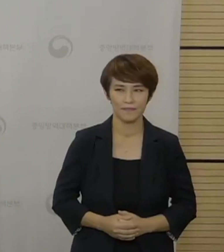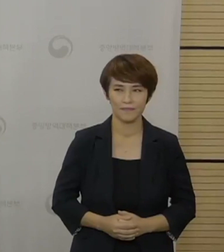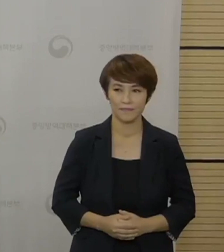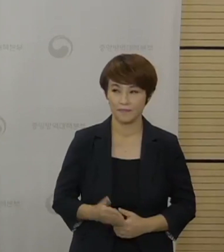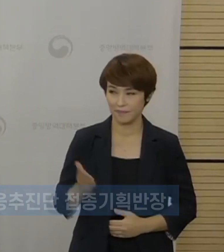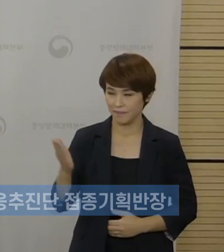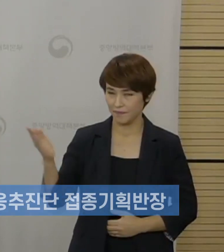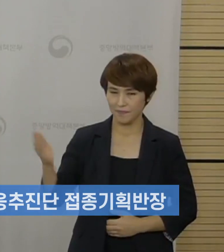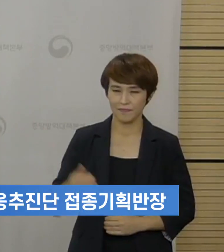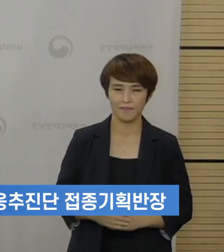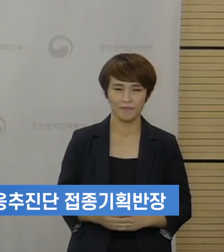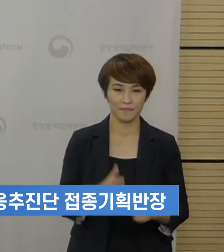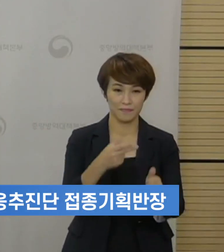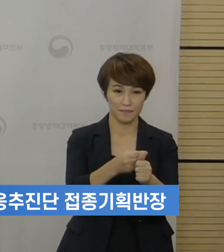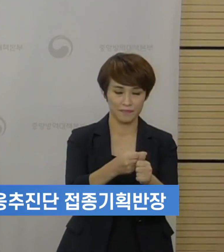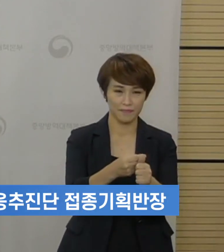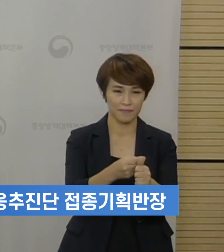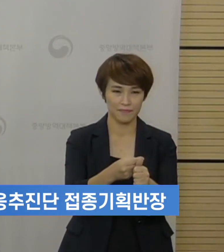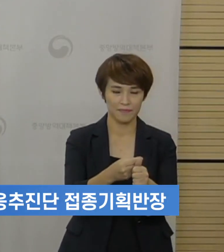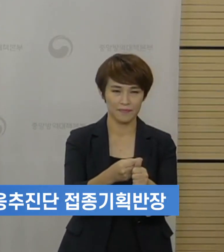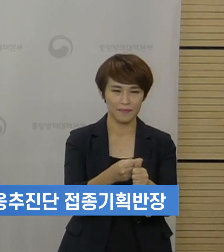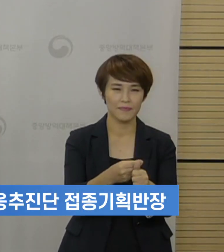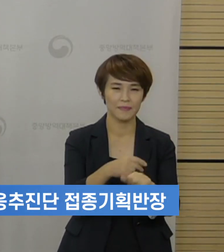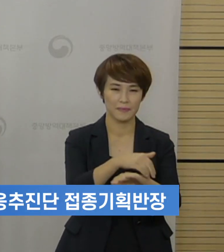접종기획반장 설명을 읽겠습니다.